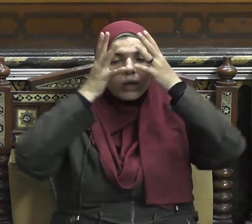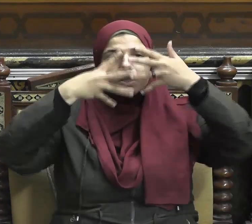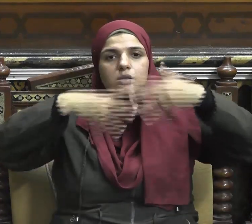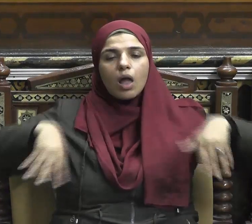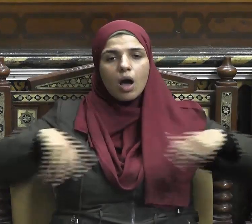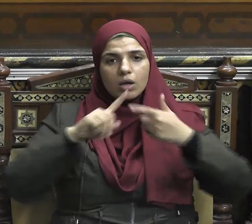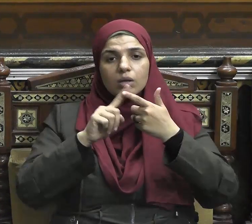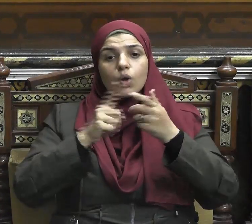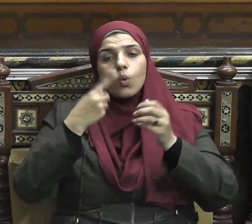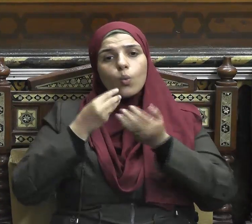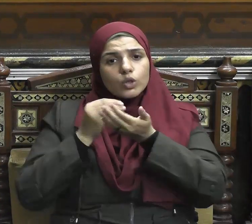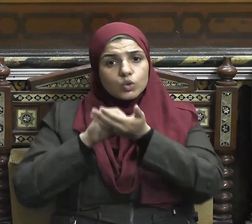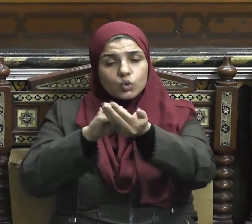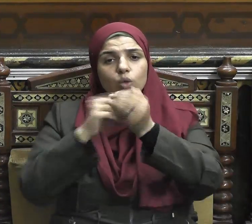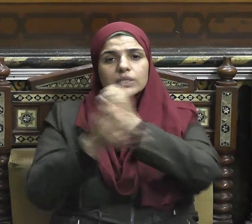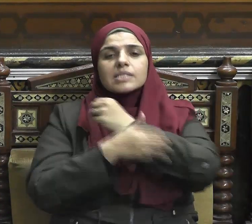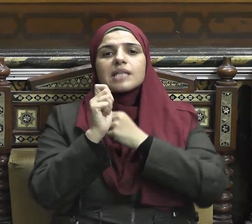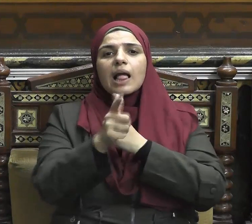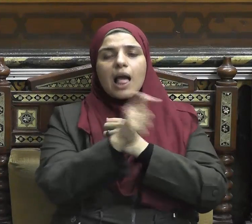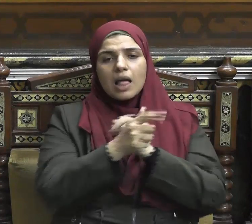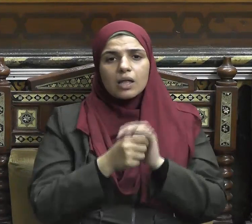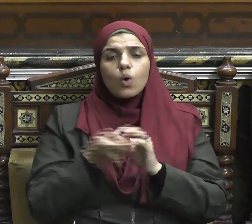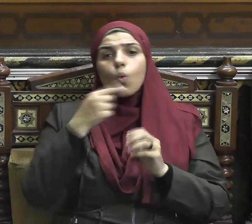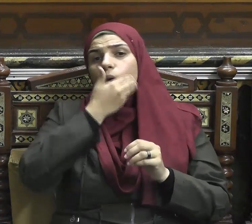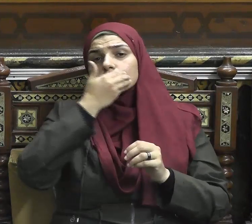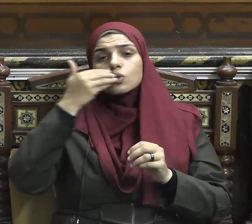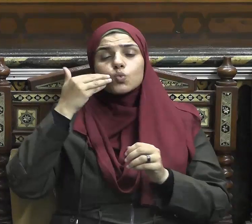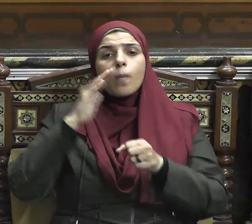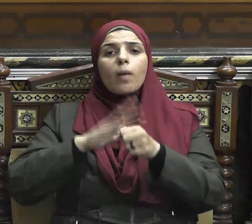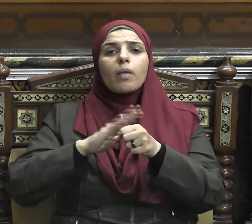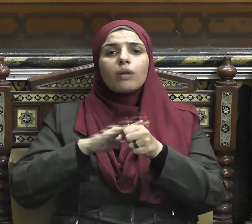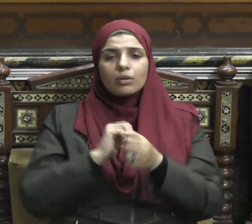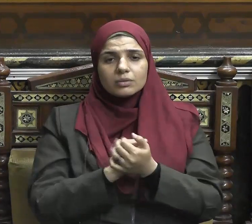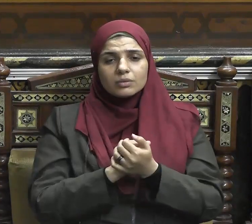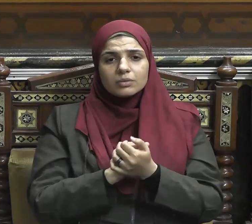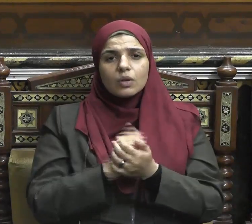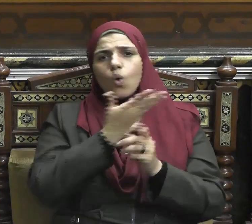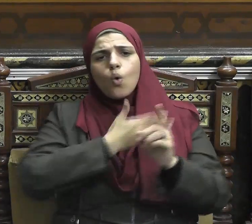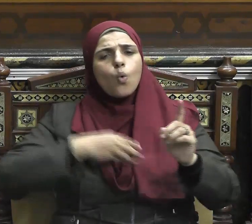أخبرني عن إسلام فقال صلى الله عليه وسلم